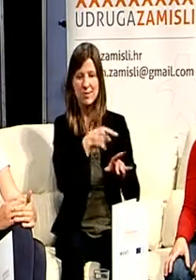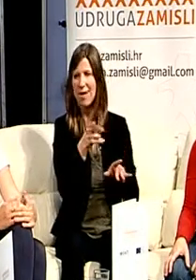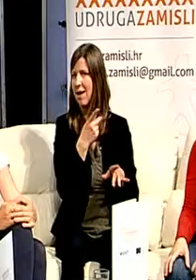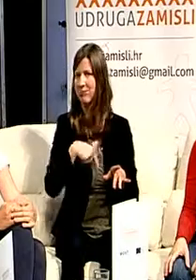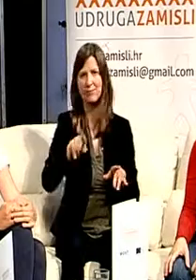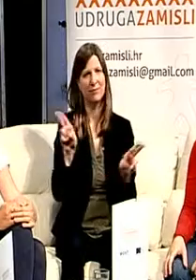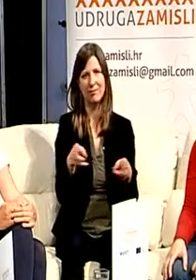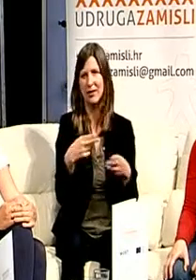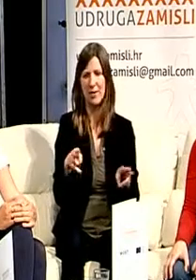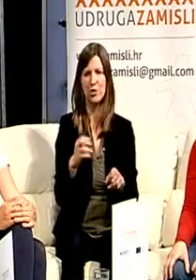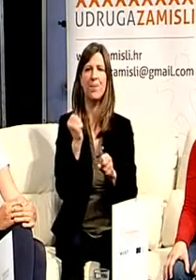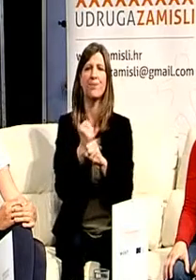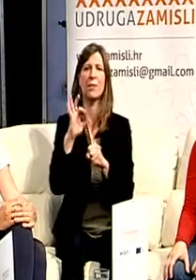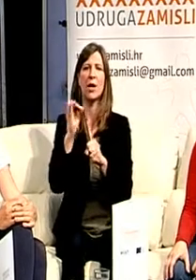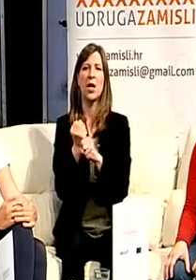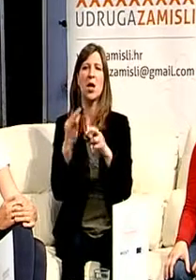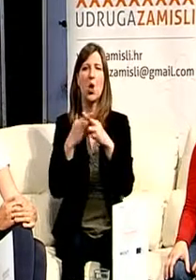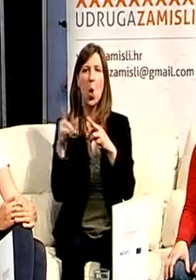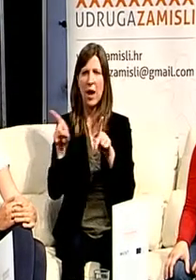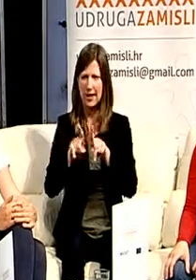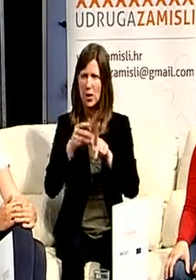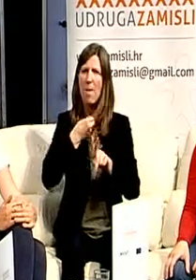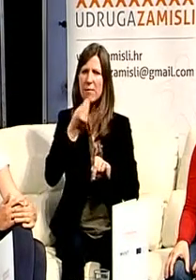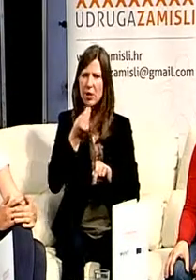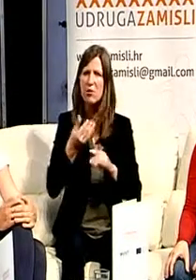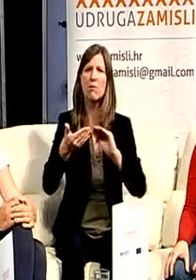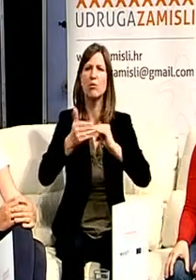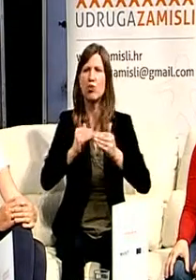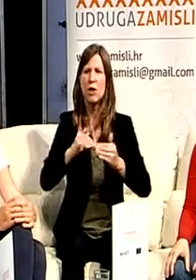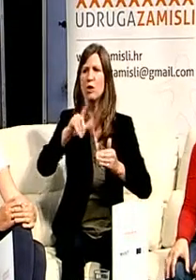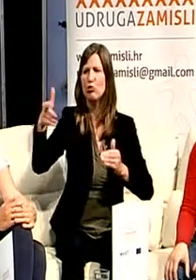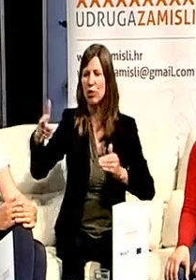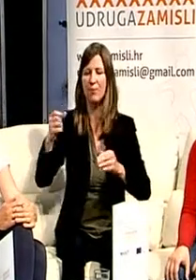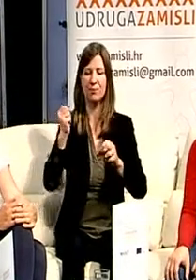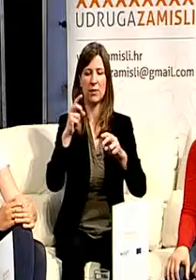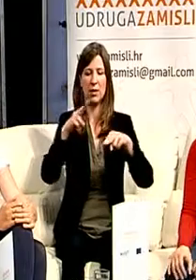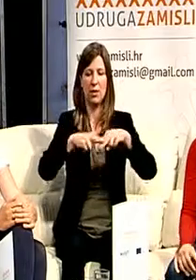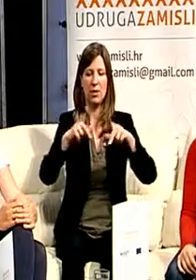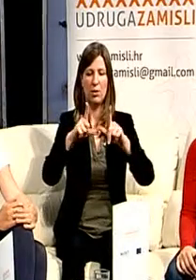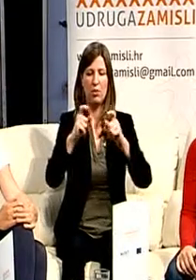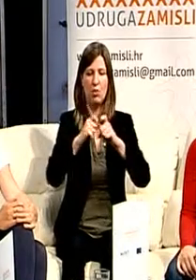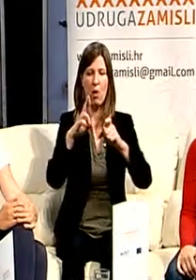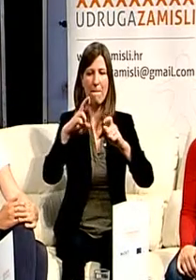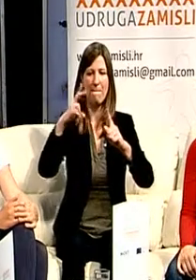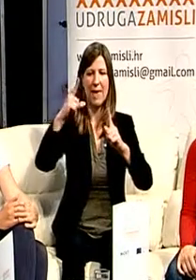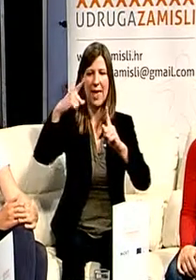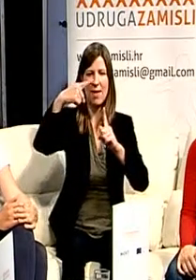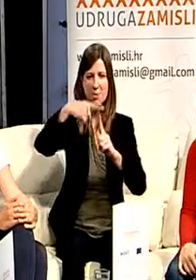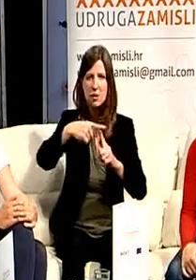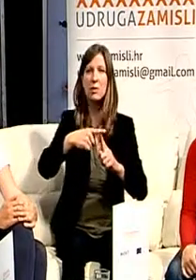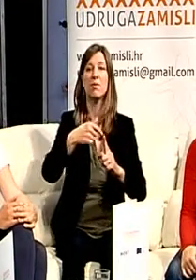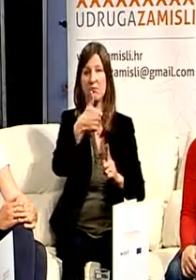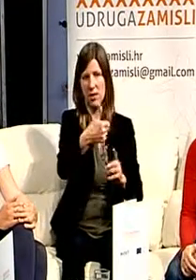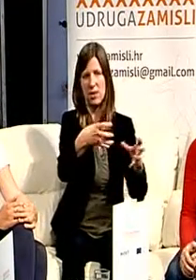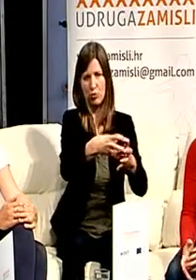Goga je posvjedočila i suradnju sa drugim udrugama, naravno da Huberton je jedina udruga zamisli. Surađuje sa puno drugih